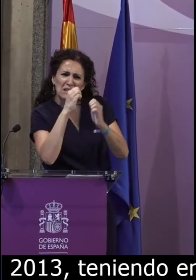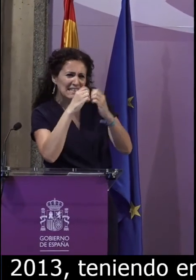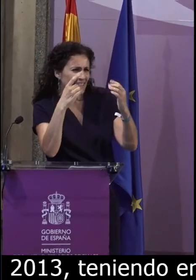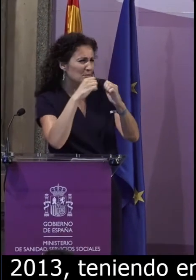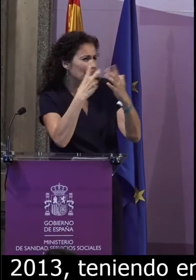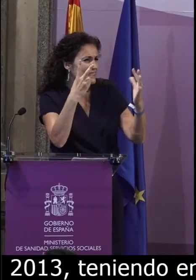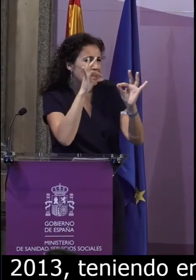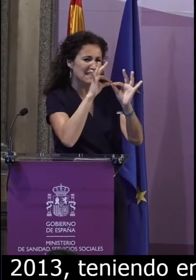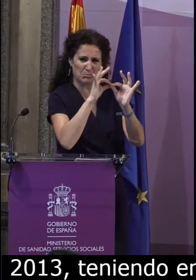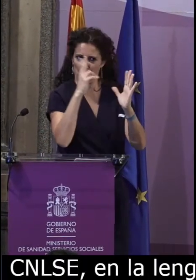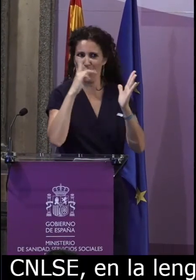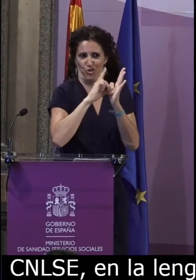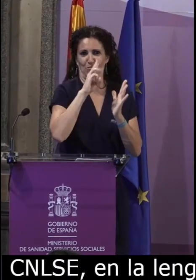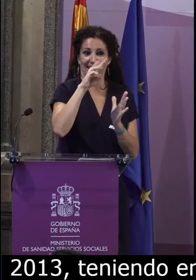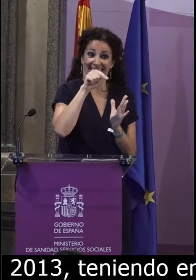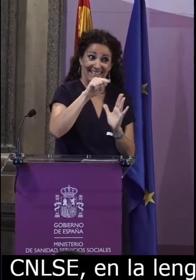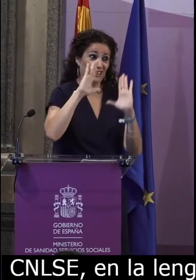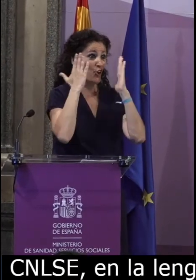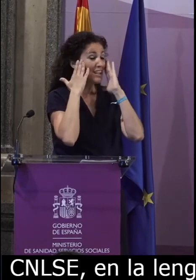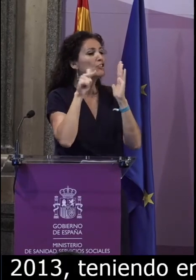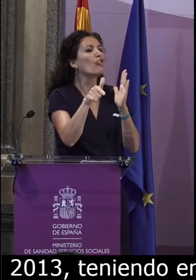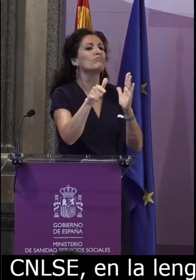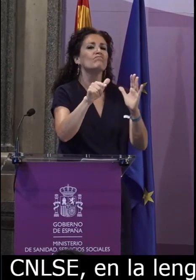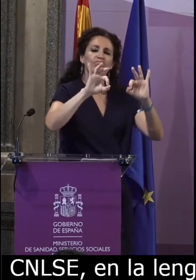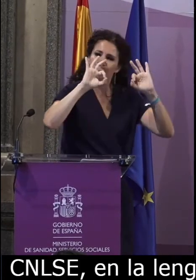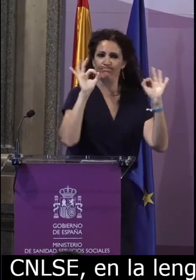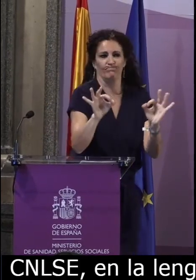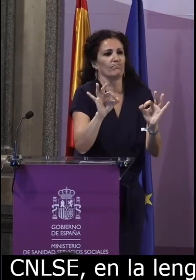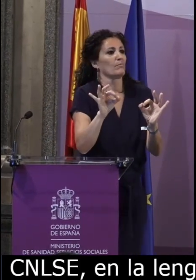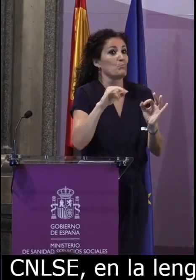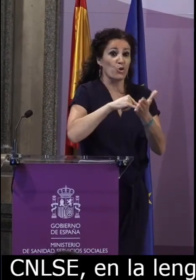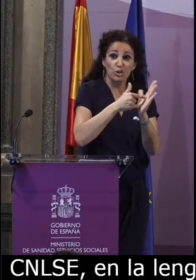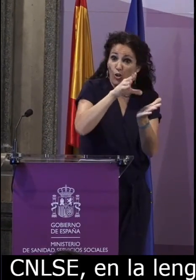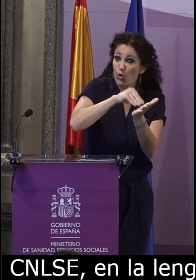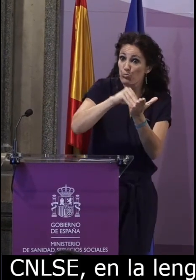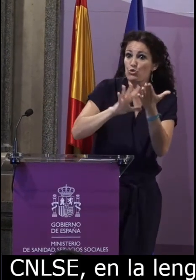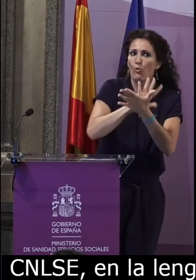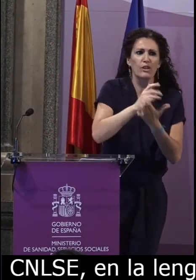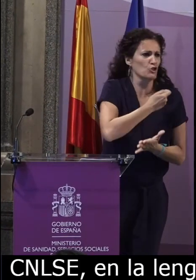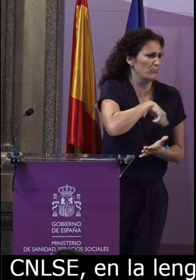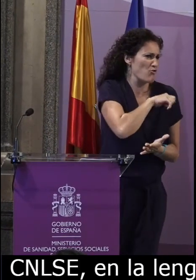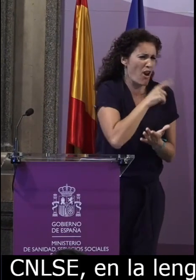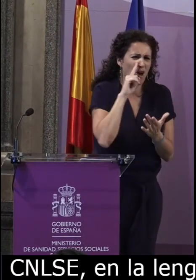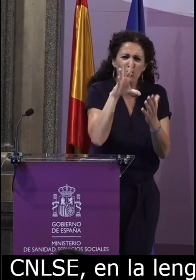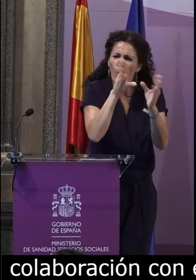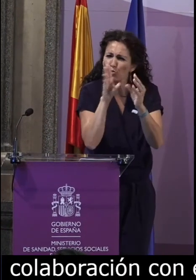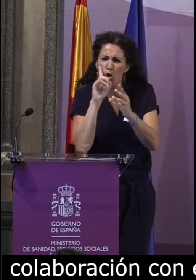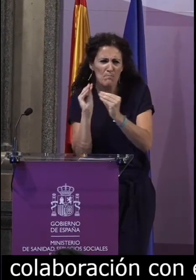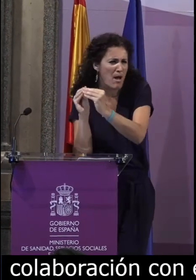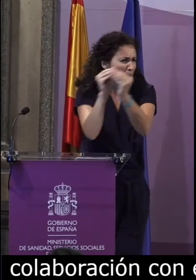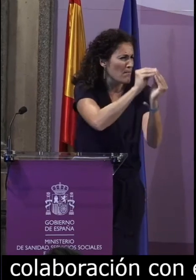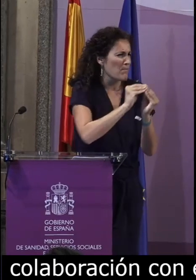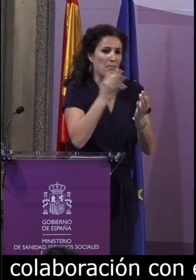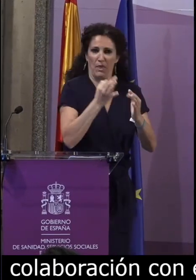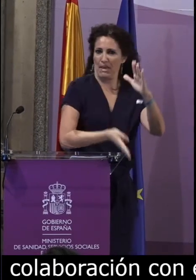los días 26 y 27 de septiembre del 2013, en dicho Congreso, se sentaron las bases para